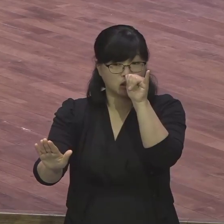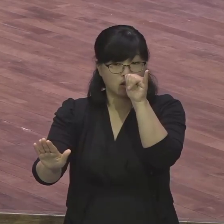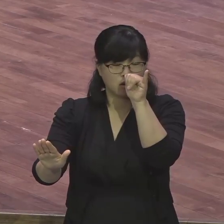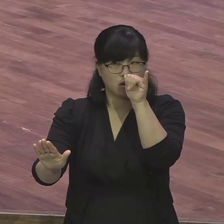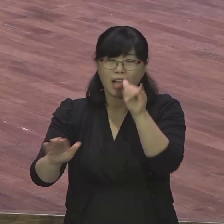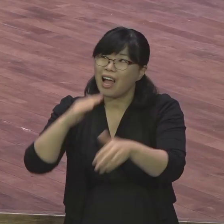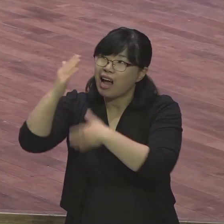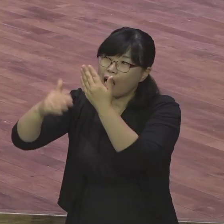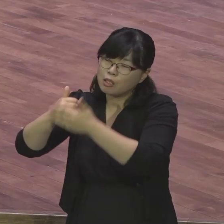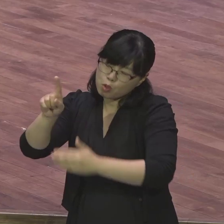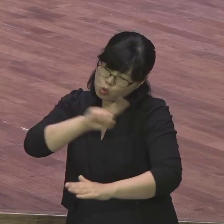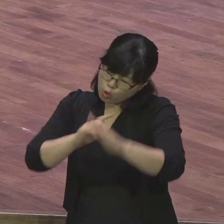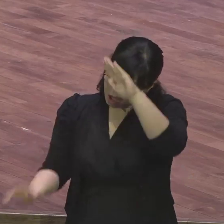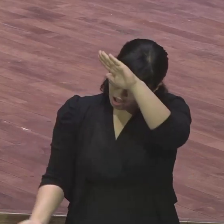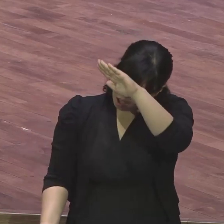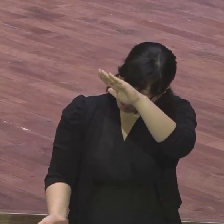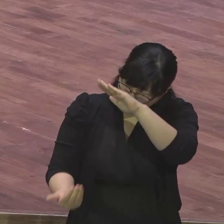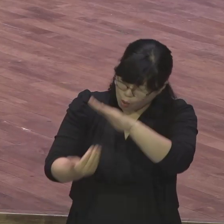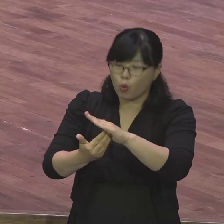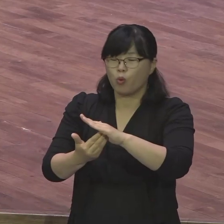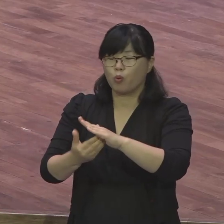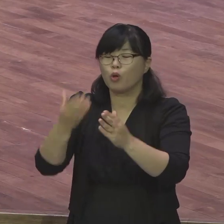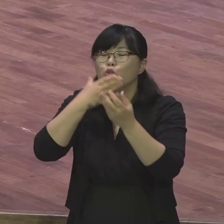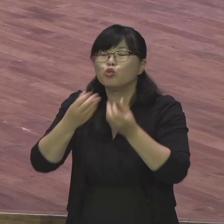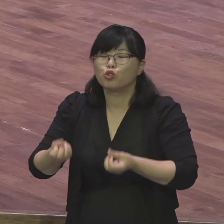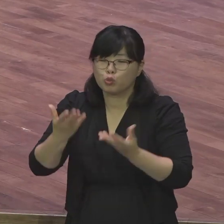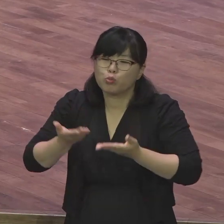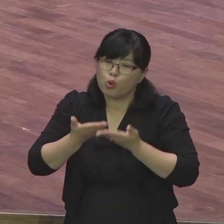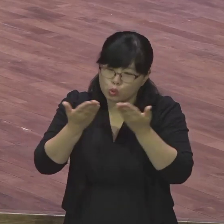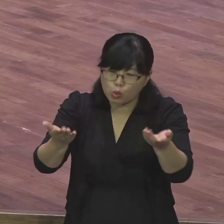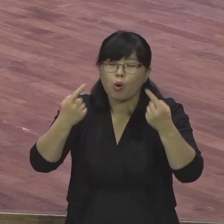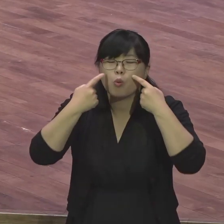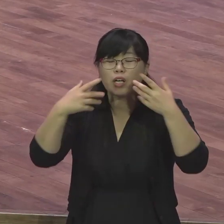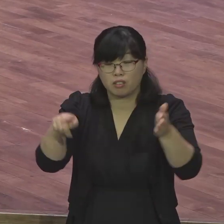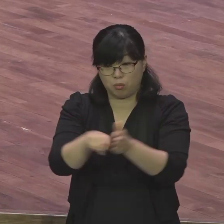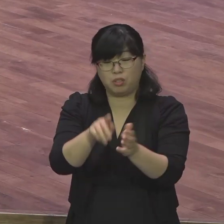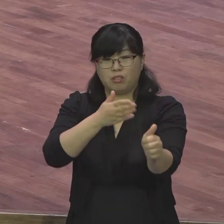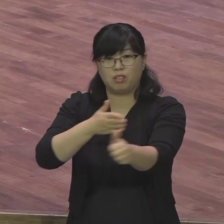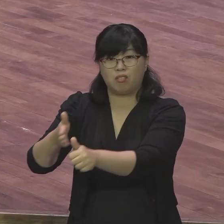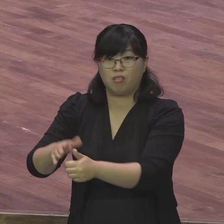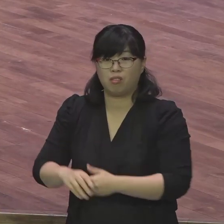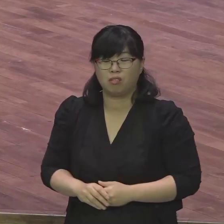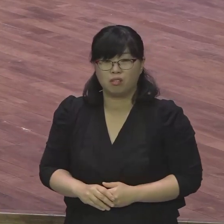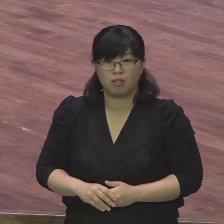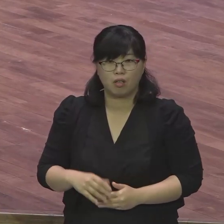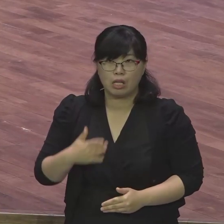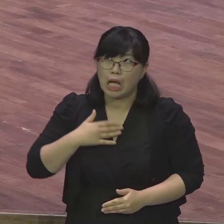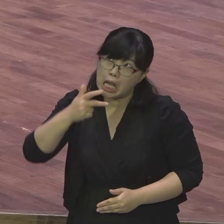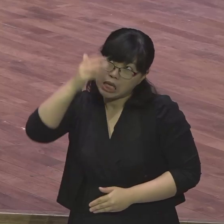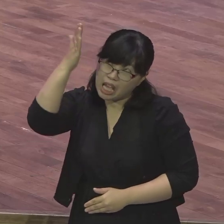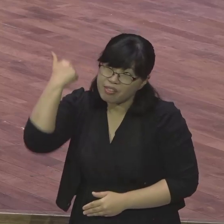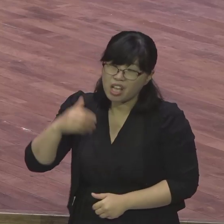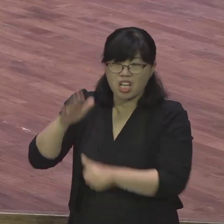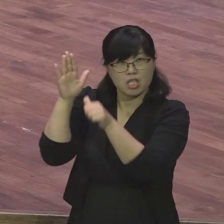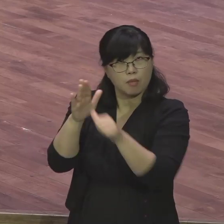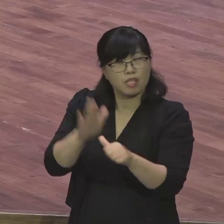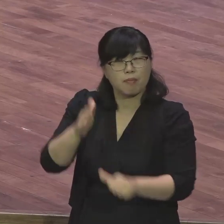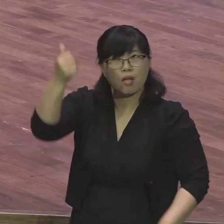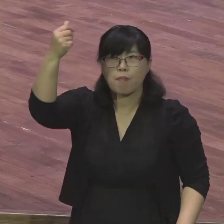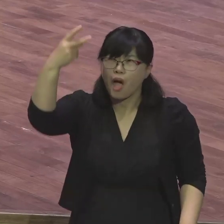과거에 많은 실패 속 있었습니까 하나님의 뜻대로 부르심을 받은 여러분에게 아무